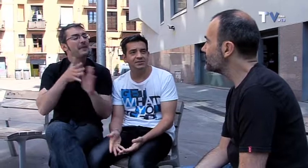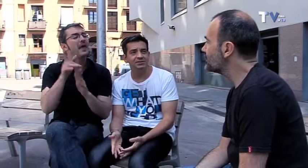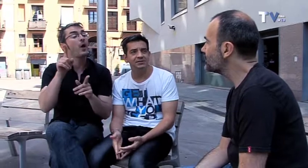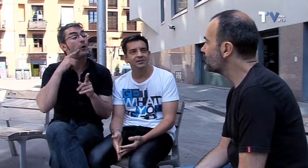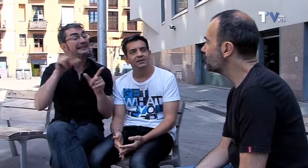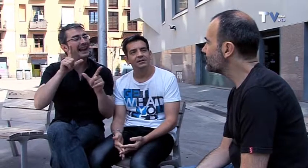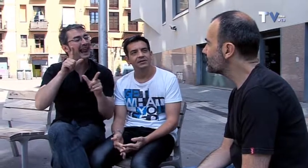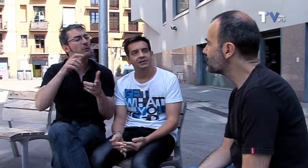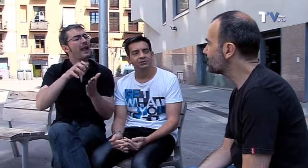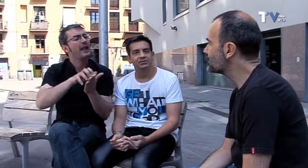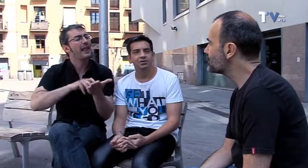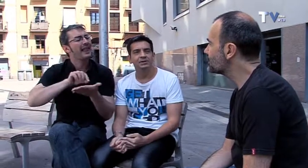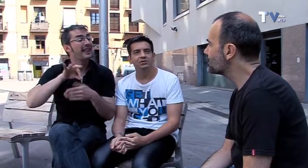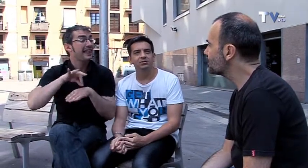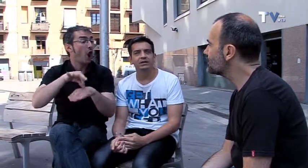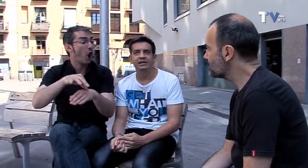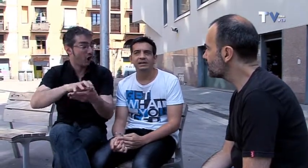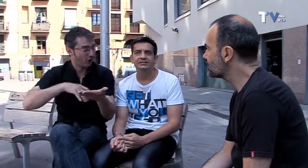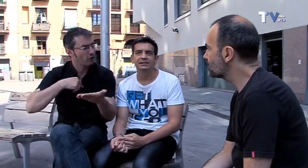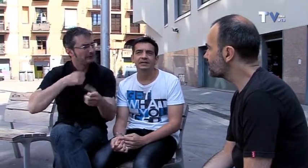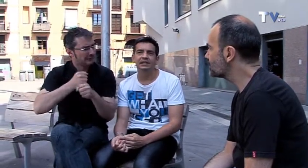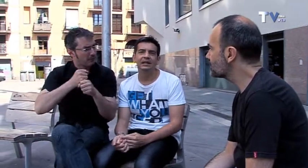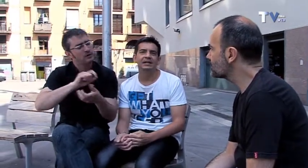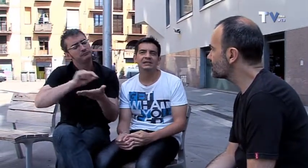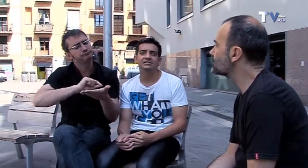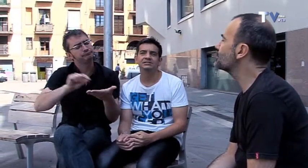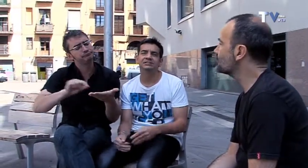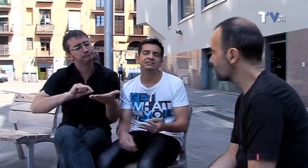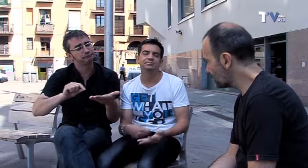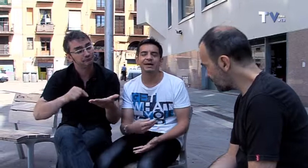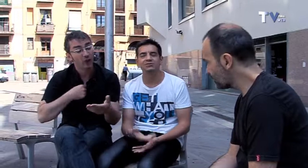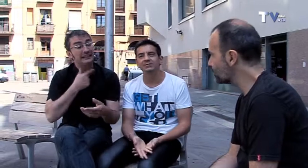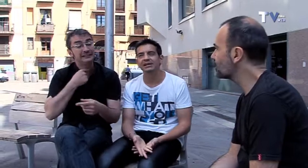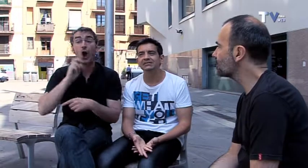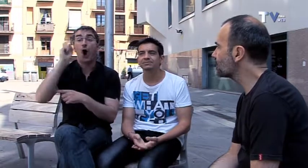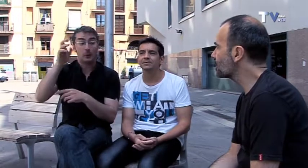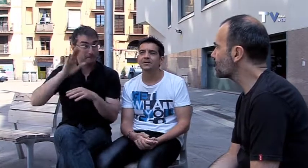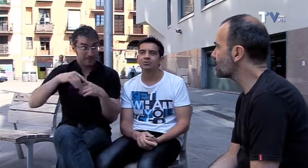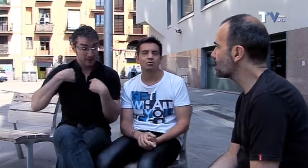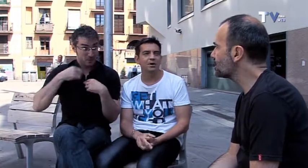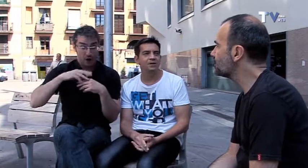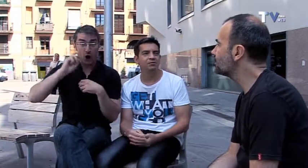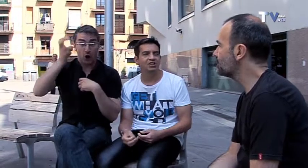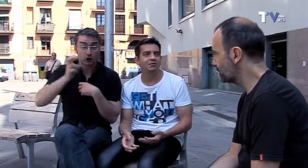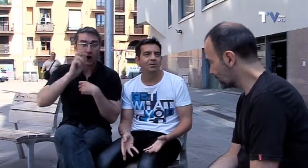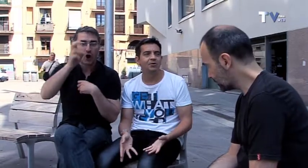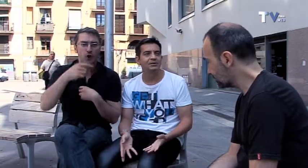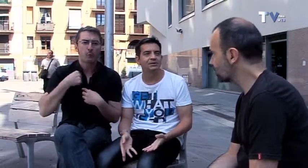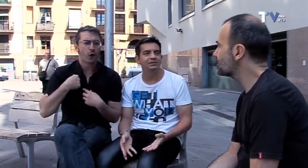televisión, entonces, a la hora de escribir los chistes para los presentadores, como que me frustraba un poco que la